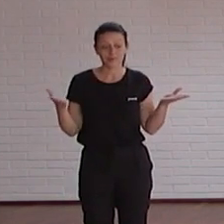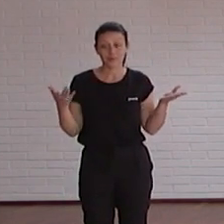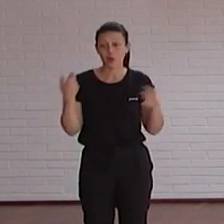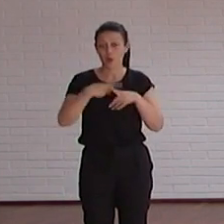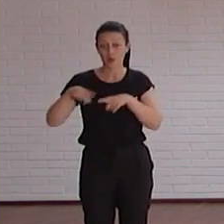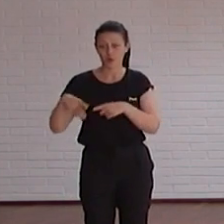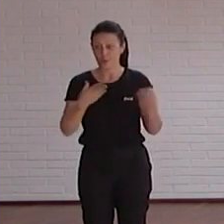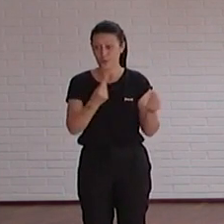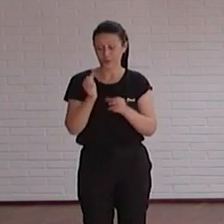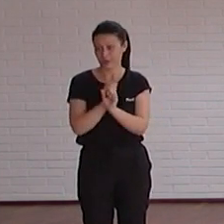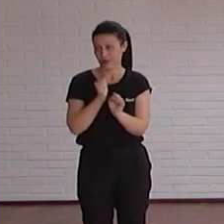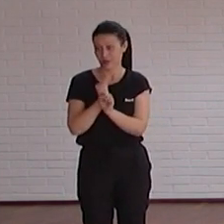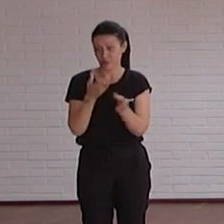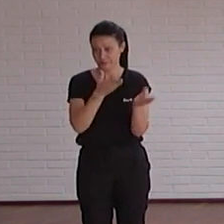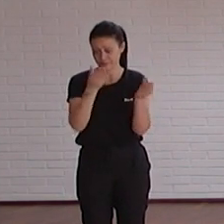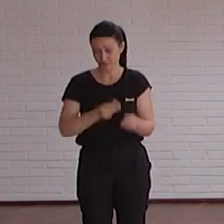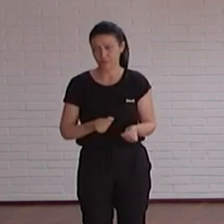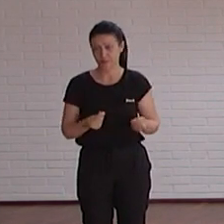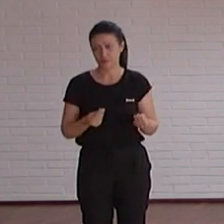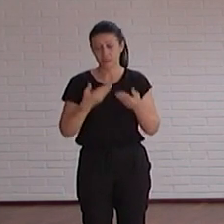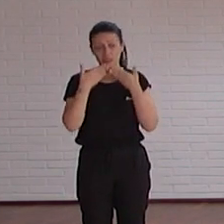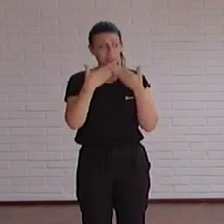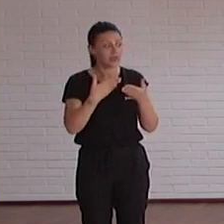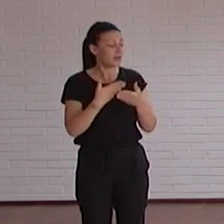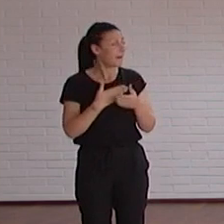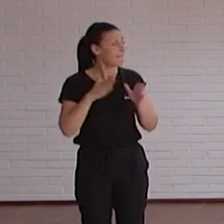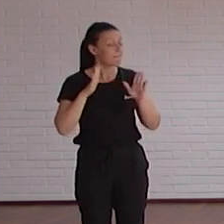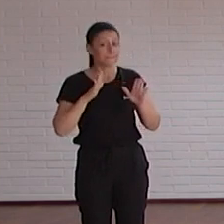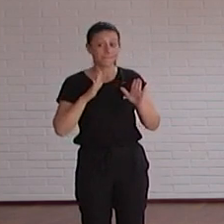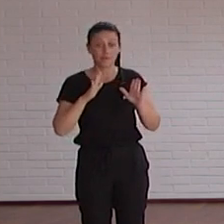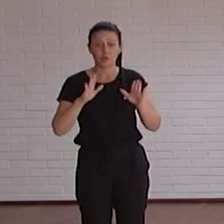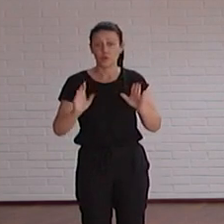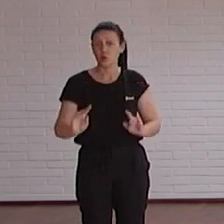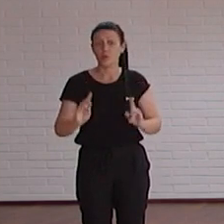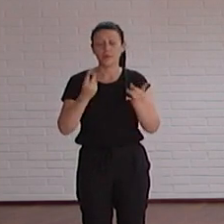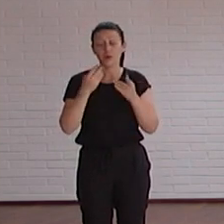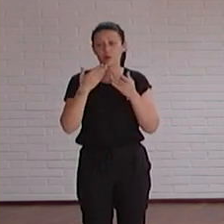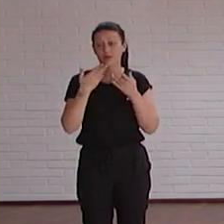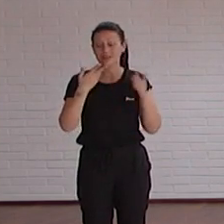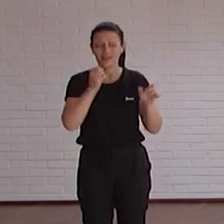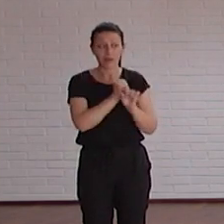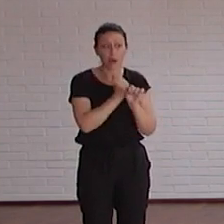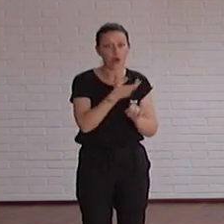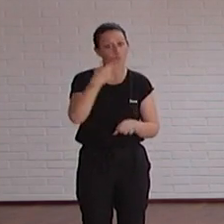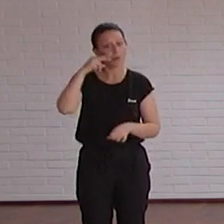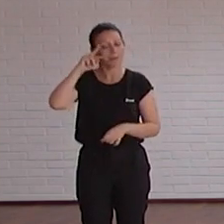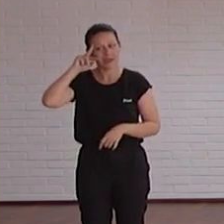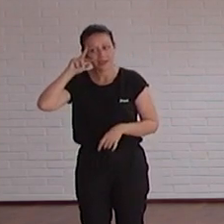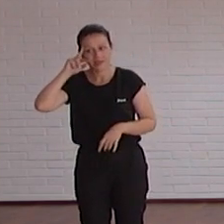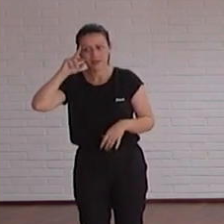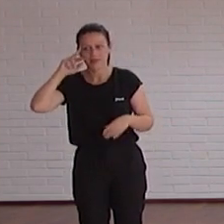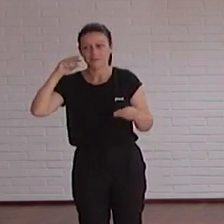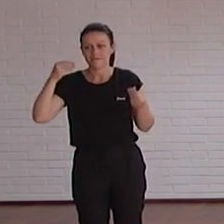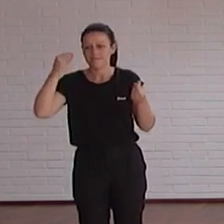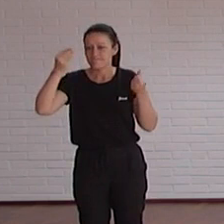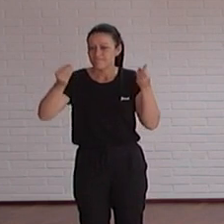cosas y mucho trabajo y se agradece pero durante todo este este trabajo y tu experiencia que cuáles